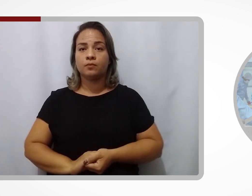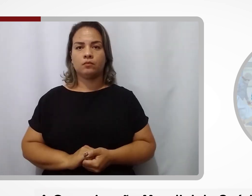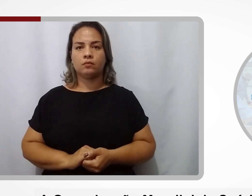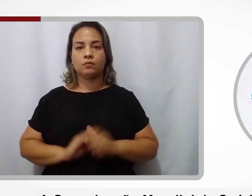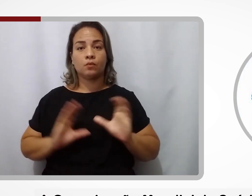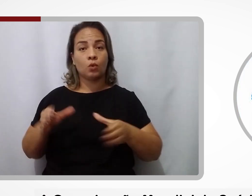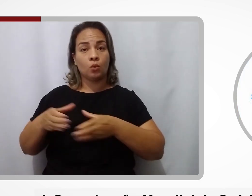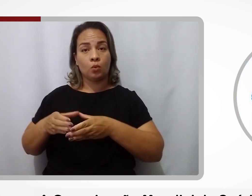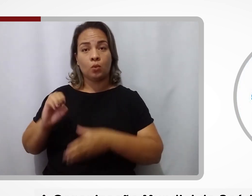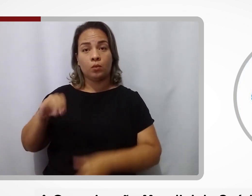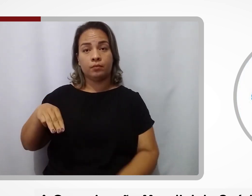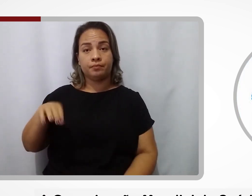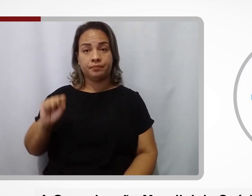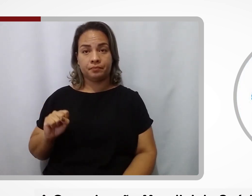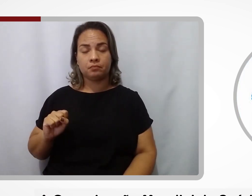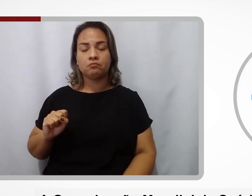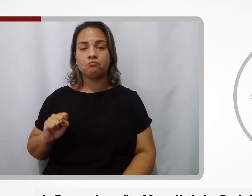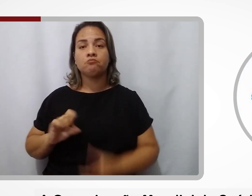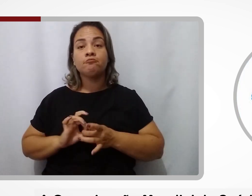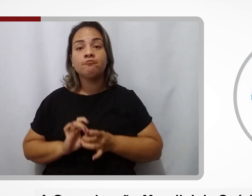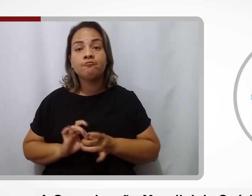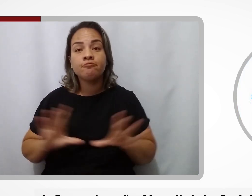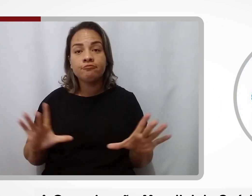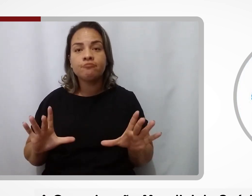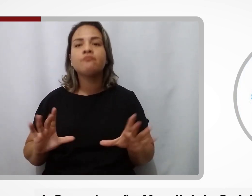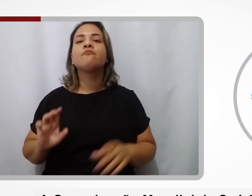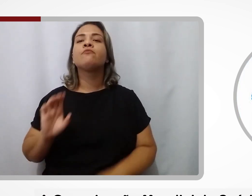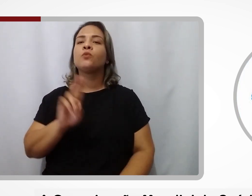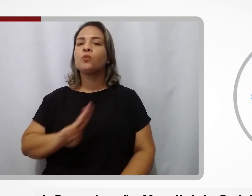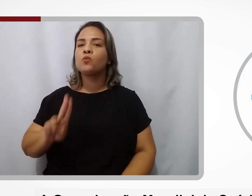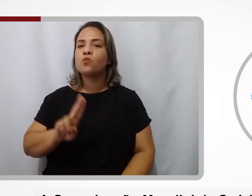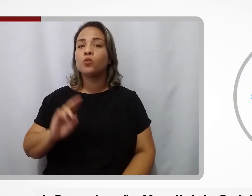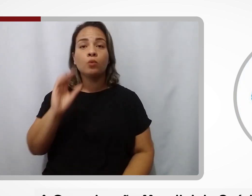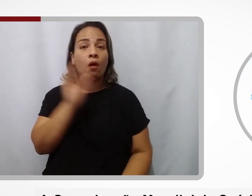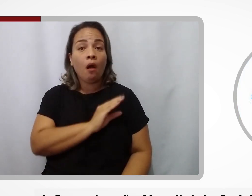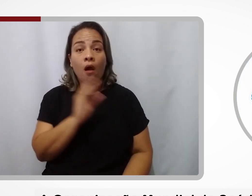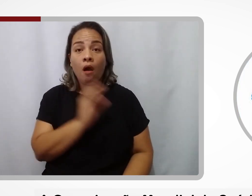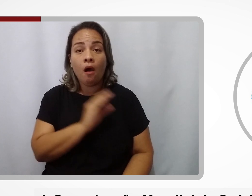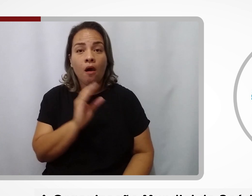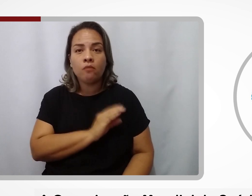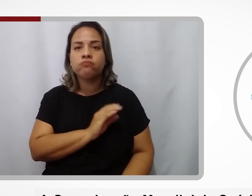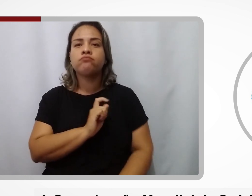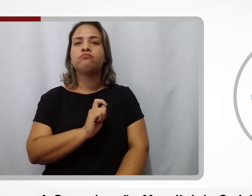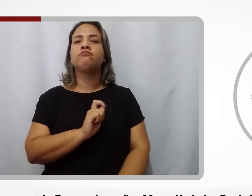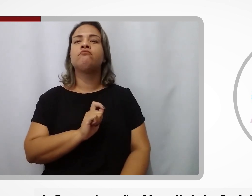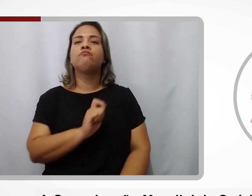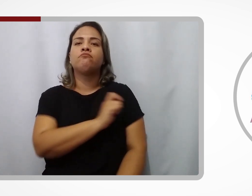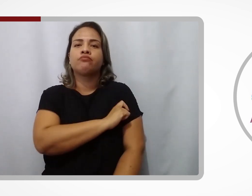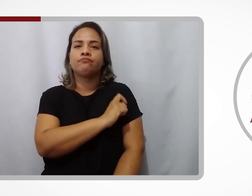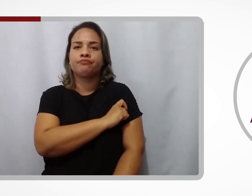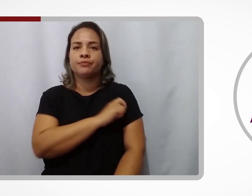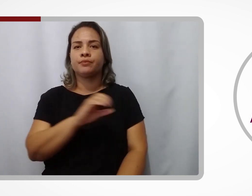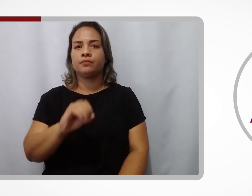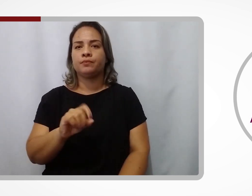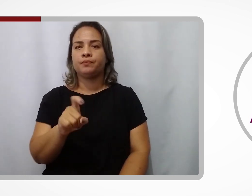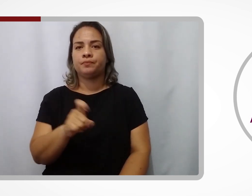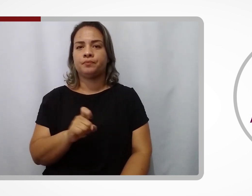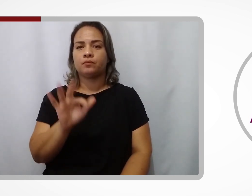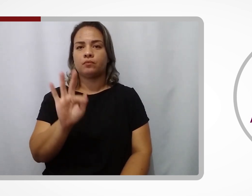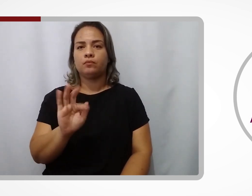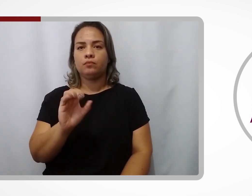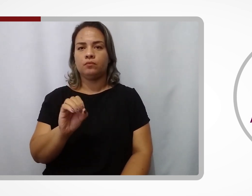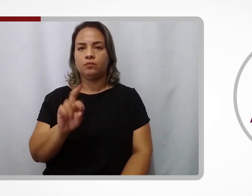A Organização Mundial da Saúde acaba de autorizar o uso emergencial da vacina